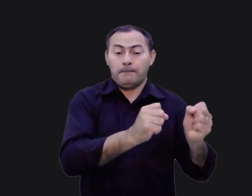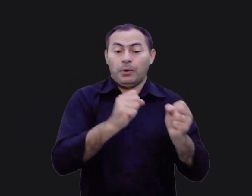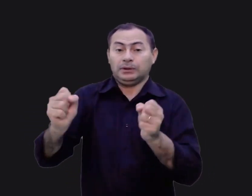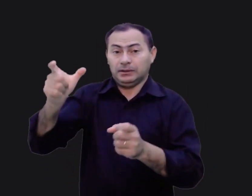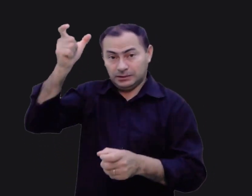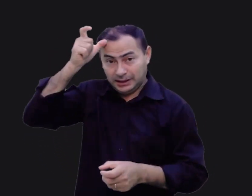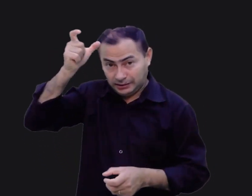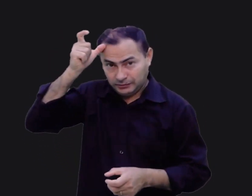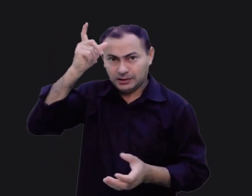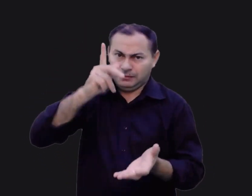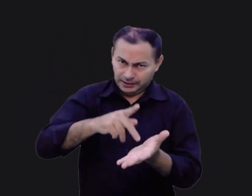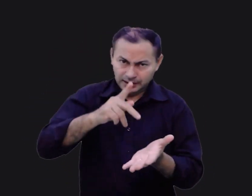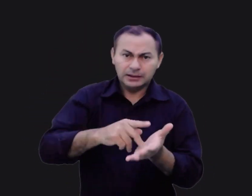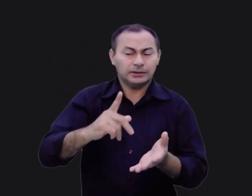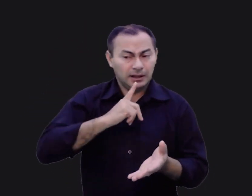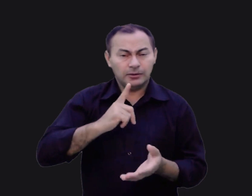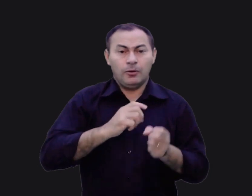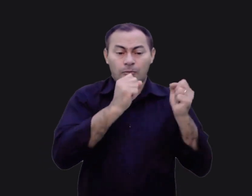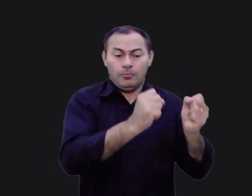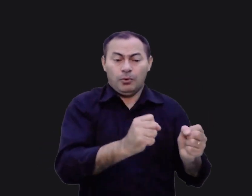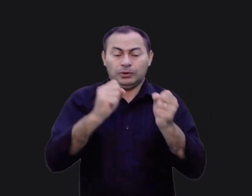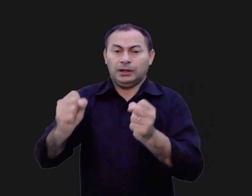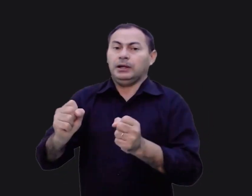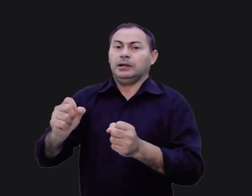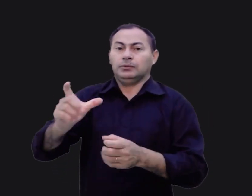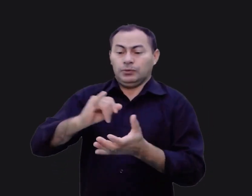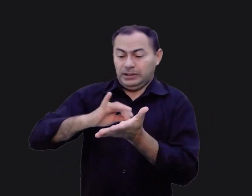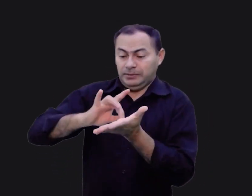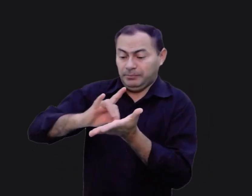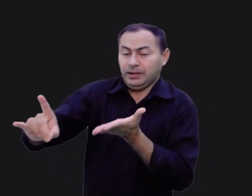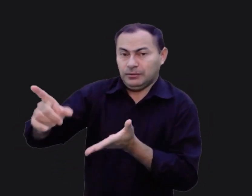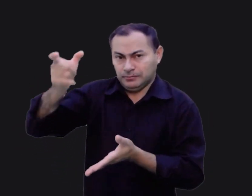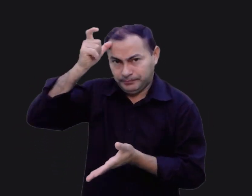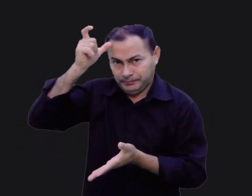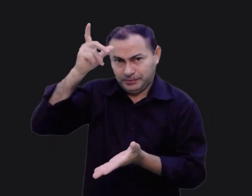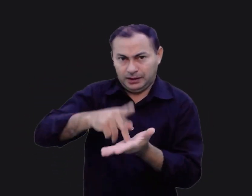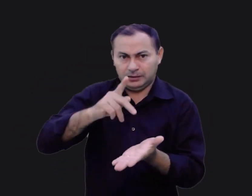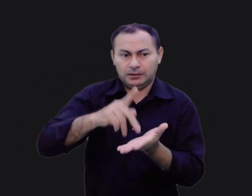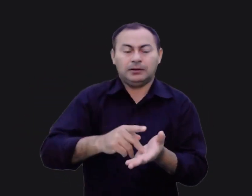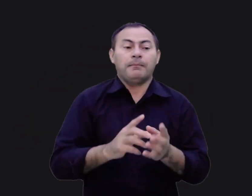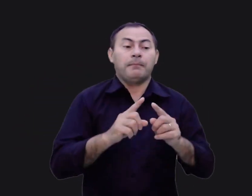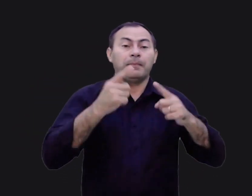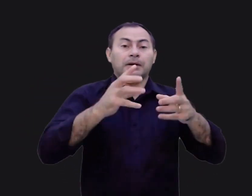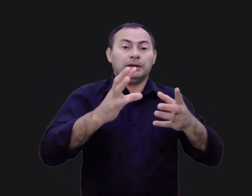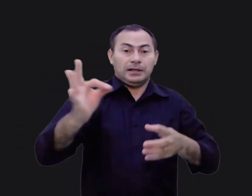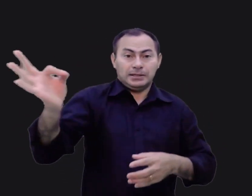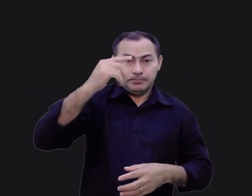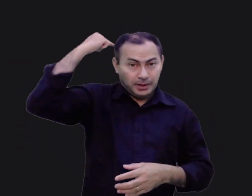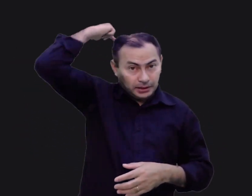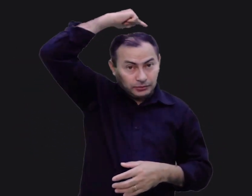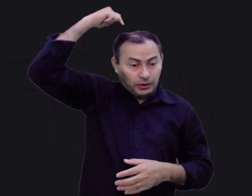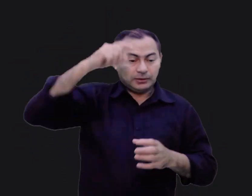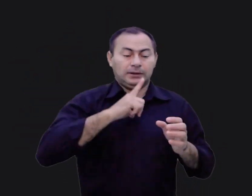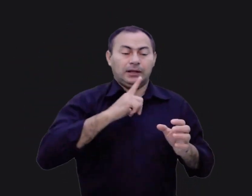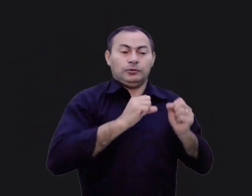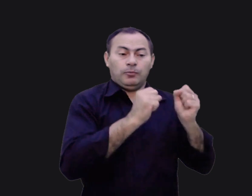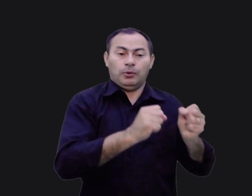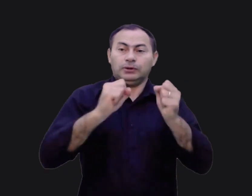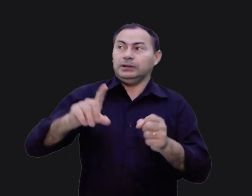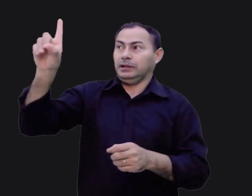real. Vou repetir, hein? O poder do inimigo é real. Na dimensão espiritual, existe o poder de Deus